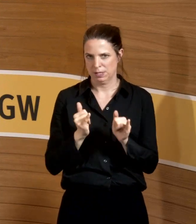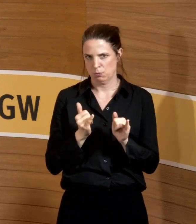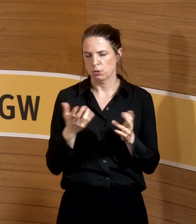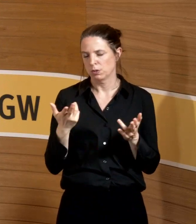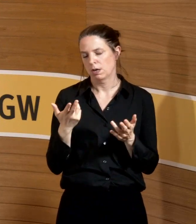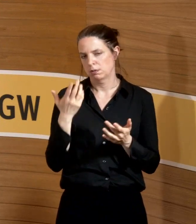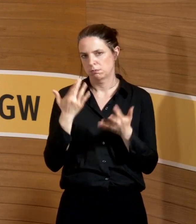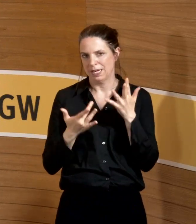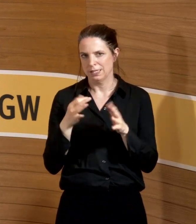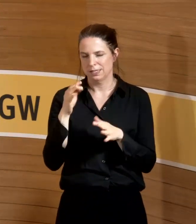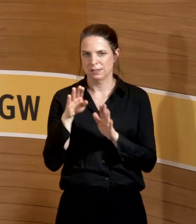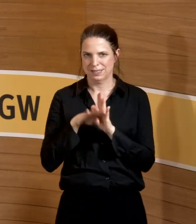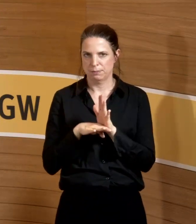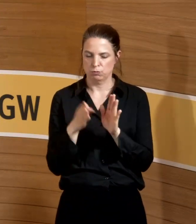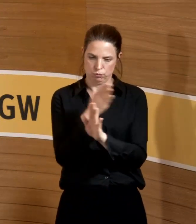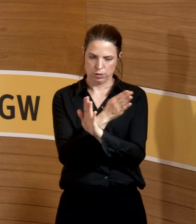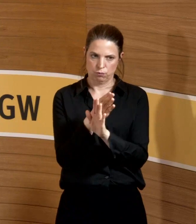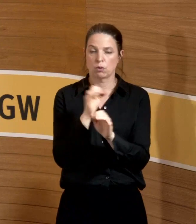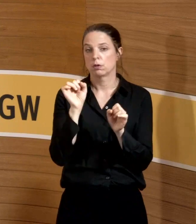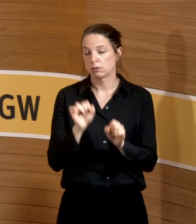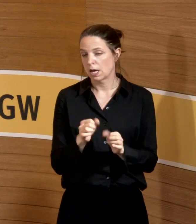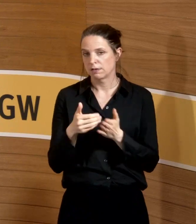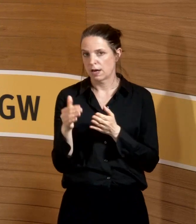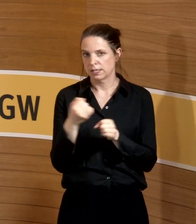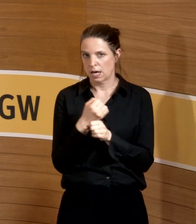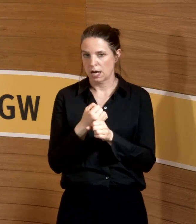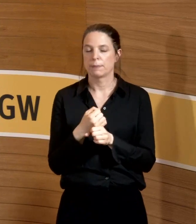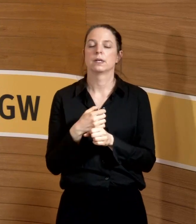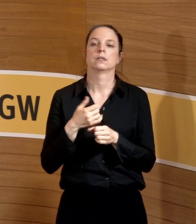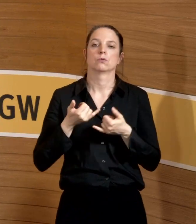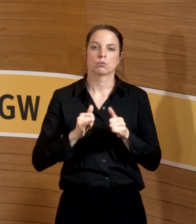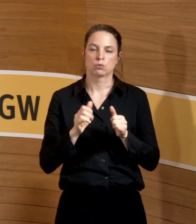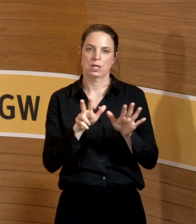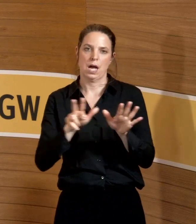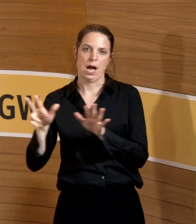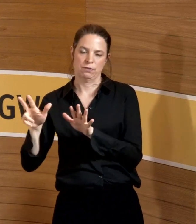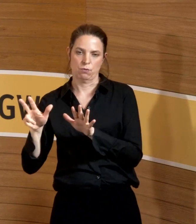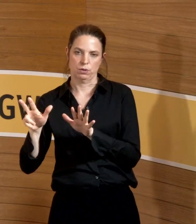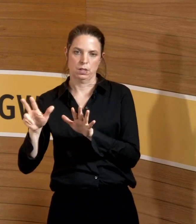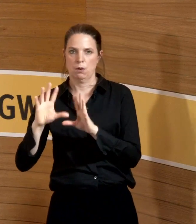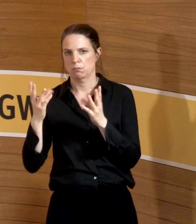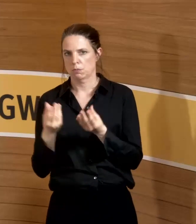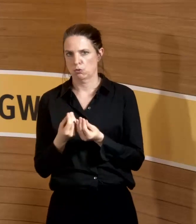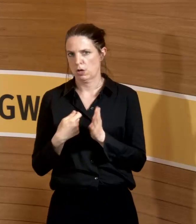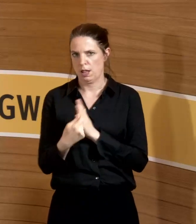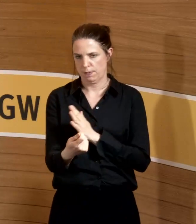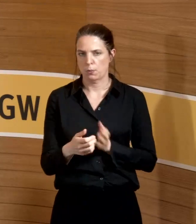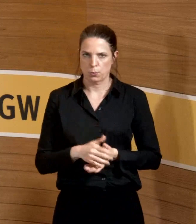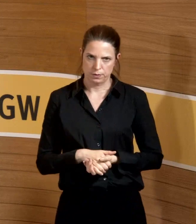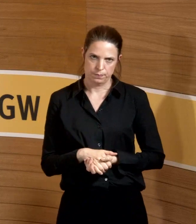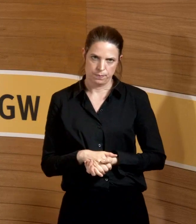Schwangere, wenn sie möchte, weiterarbeiten und acht Wochen danach, das ist komplett pauschal das Verbot.